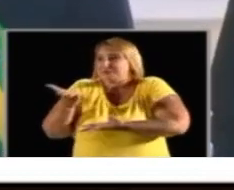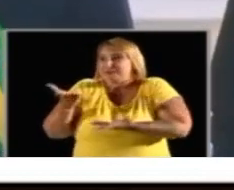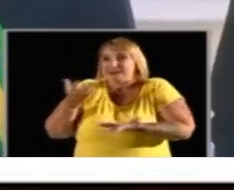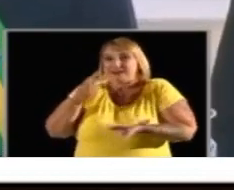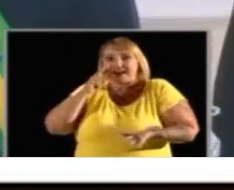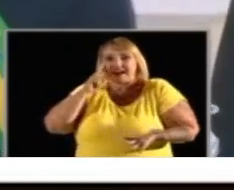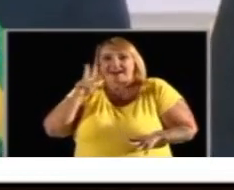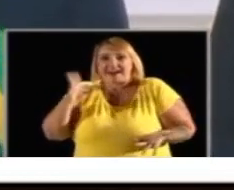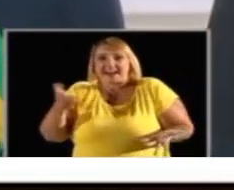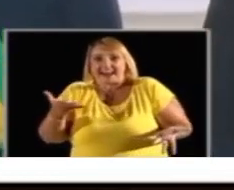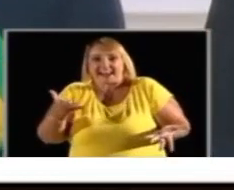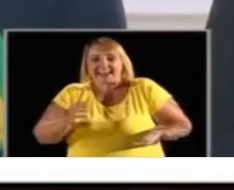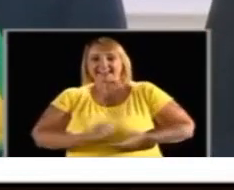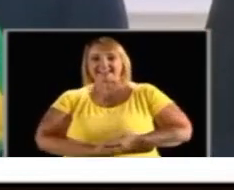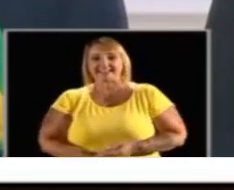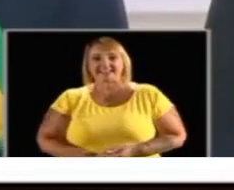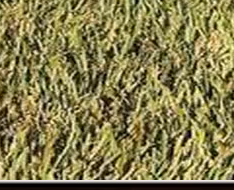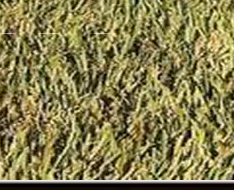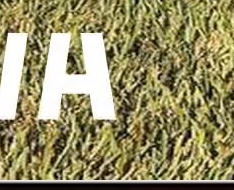outro.